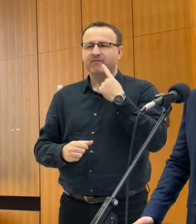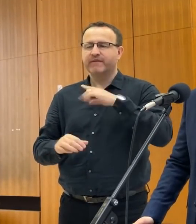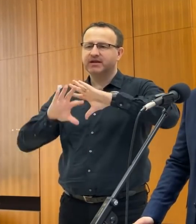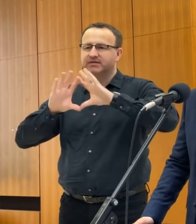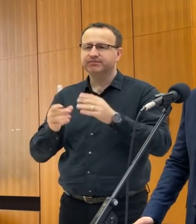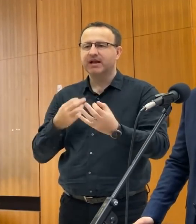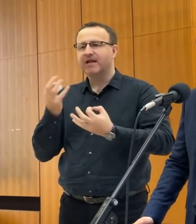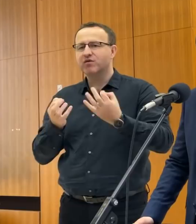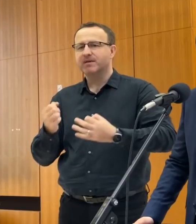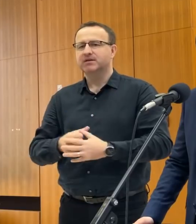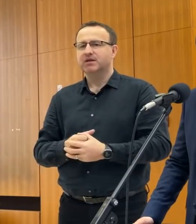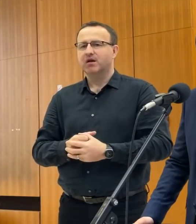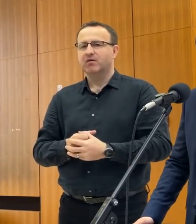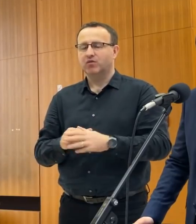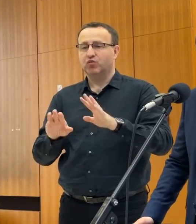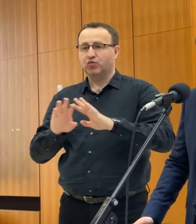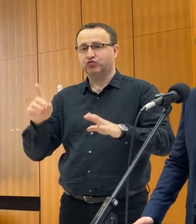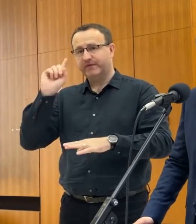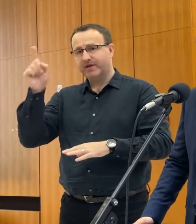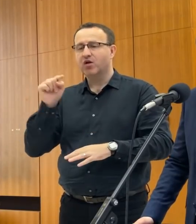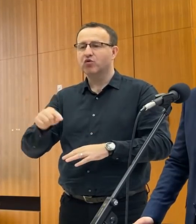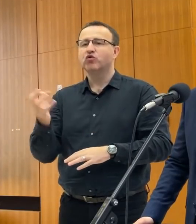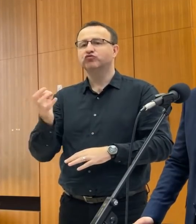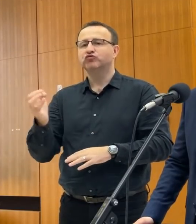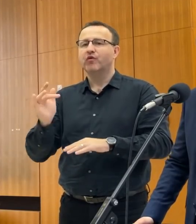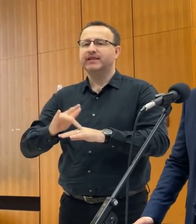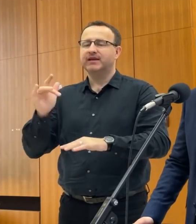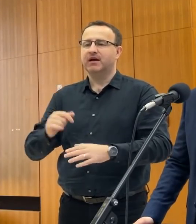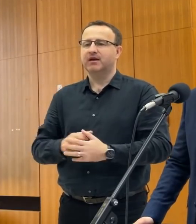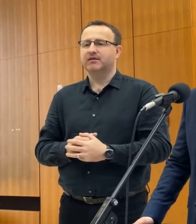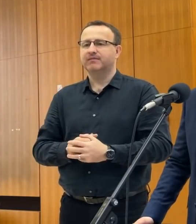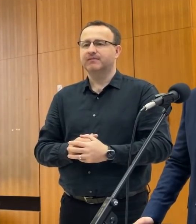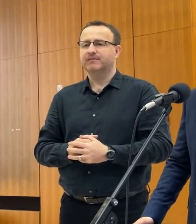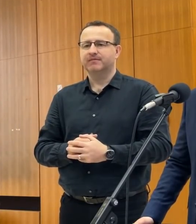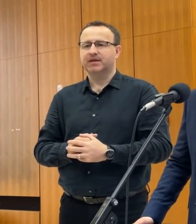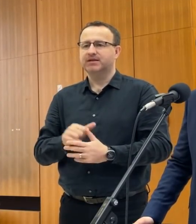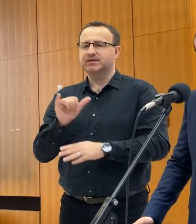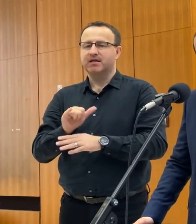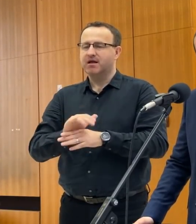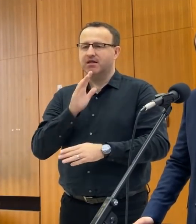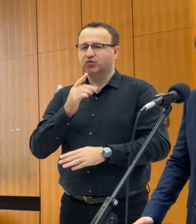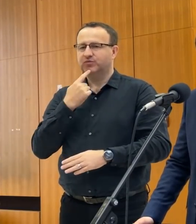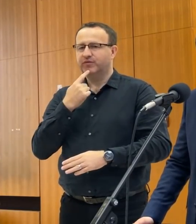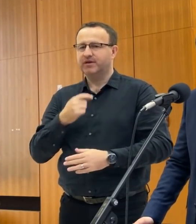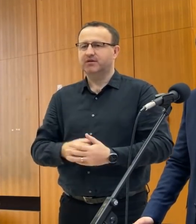celú informáciu, ale viete, čomu sa to má týkať, nie to zatiaľ nemôžem.